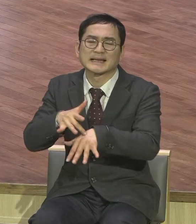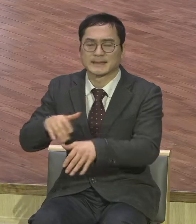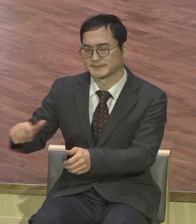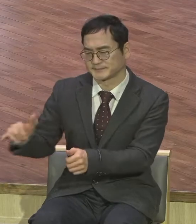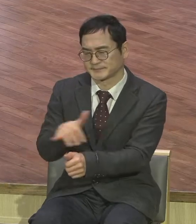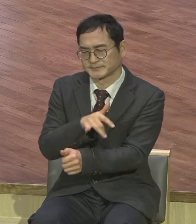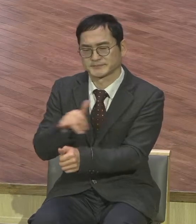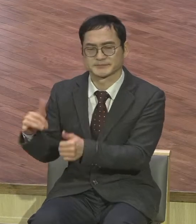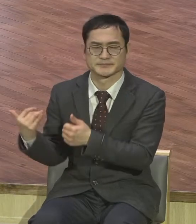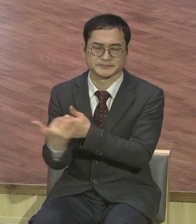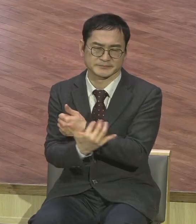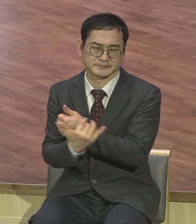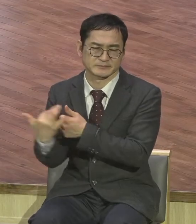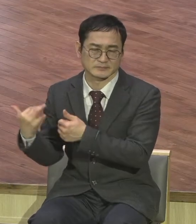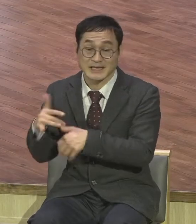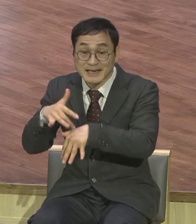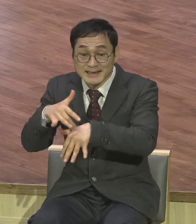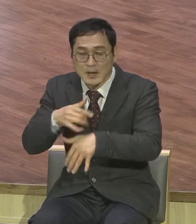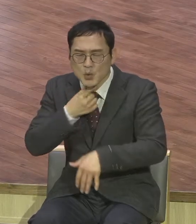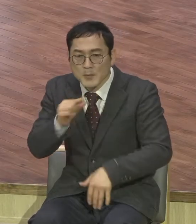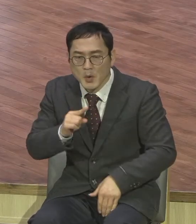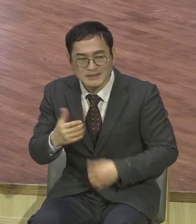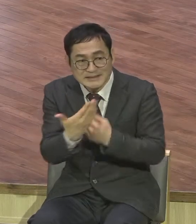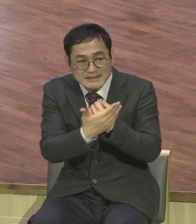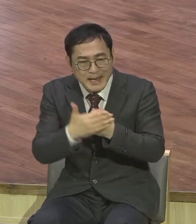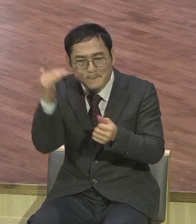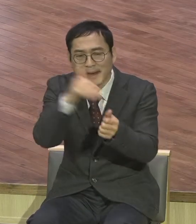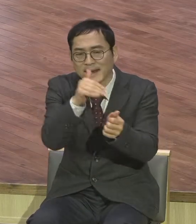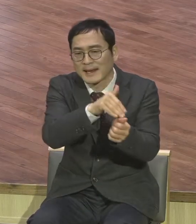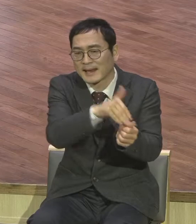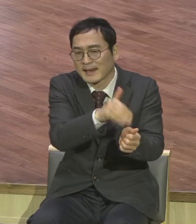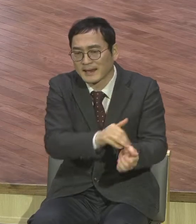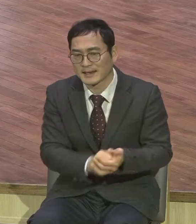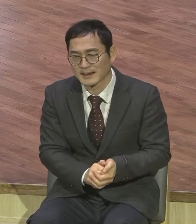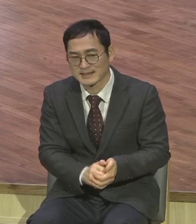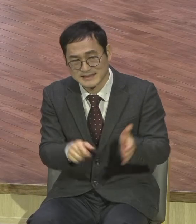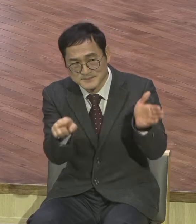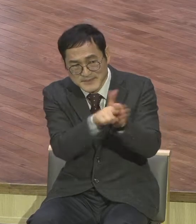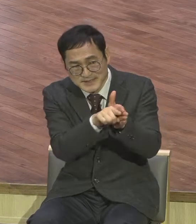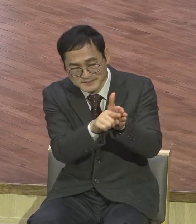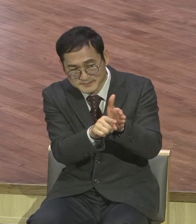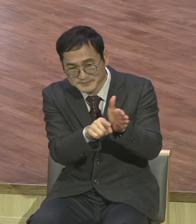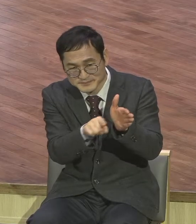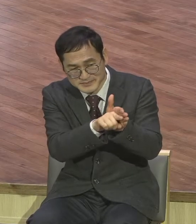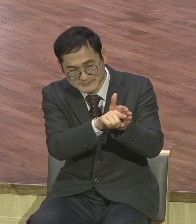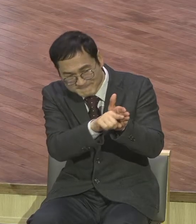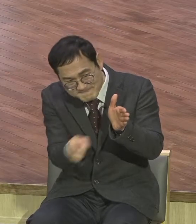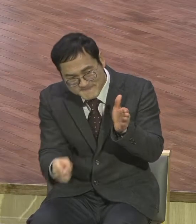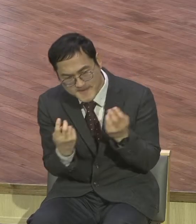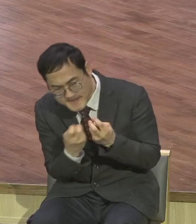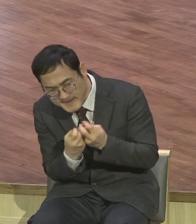사단은 원하는 것은 은혜받지 못하게 불신앙에 빠지게 어떻게 하든지 교회 못 나가게